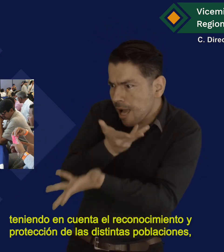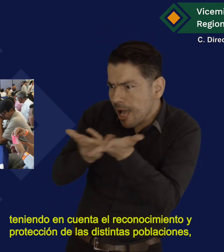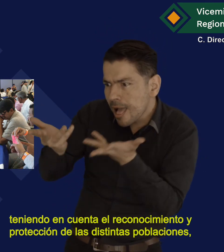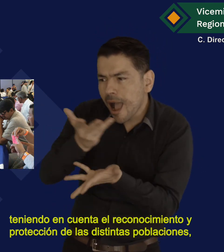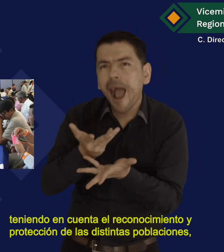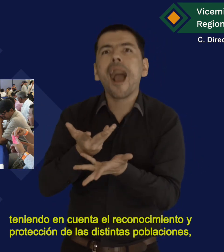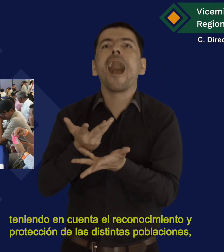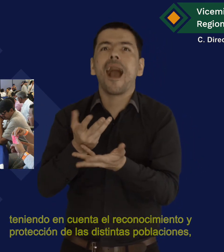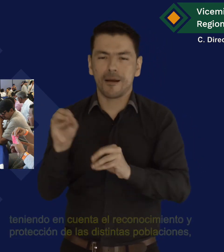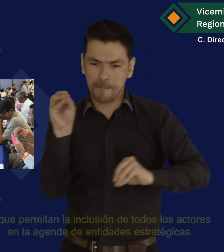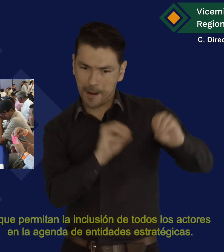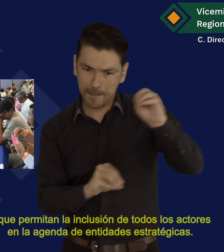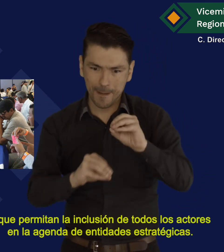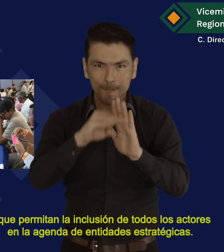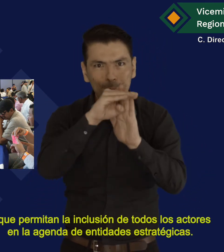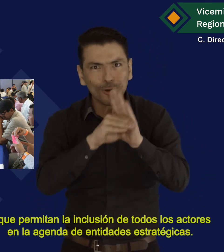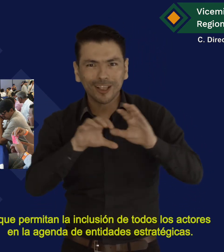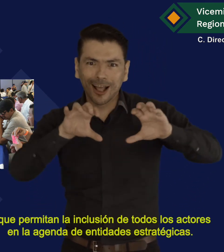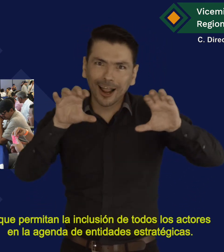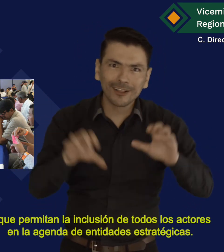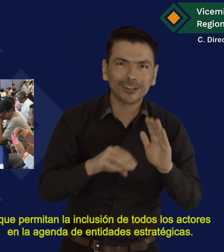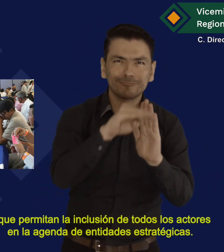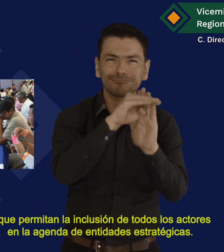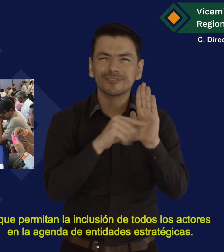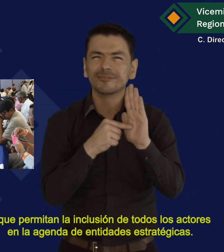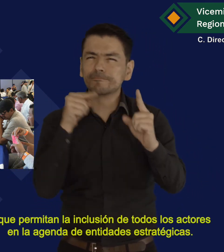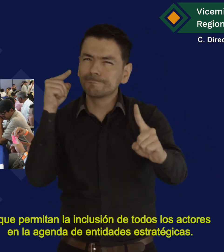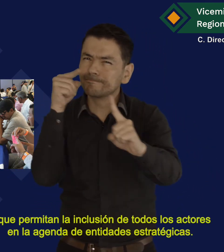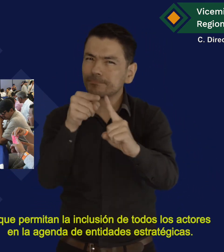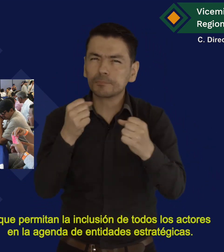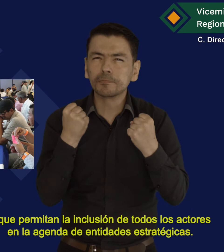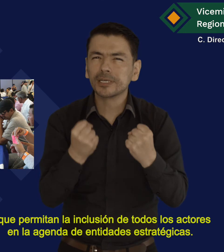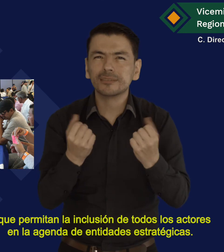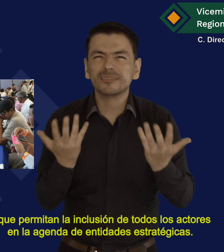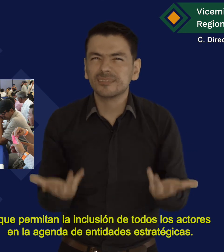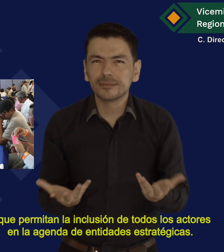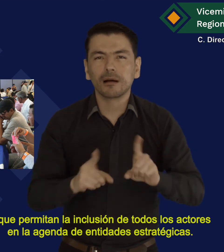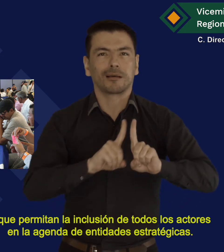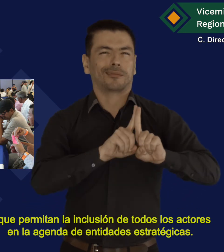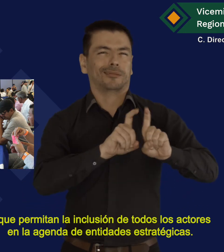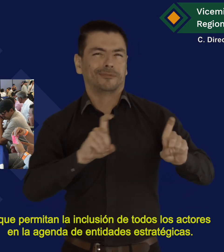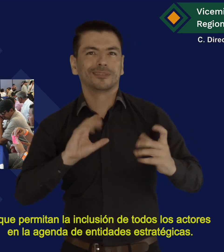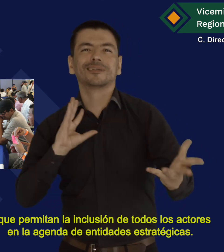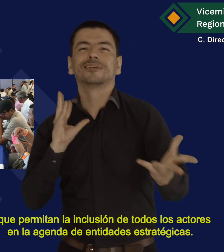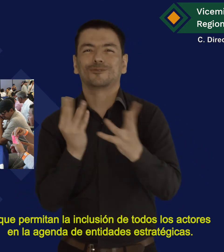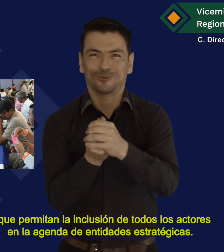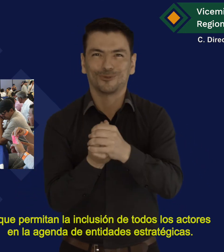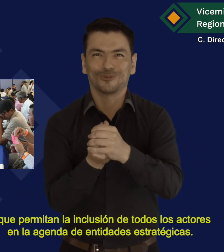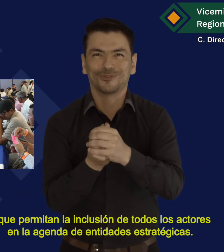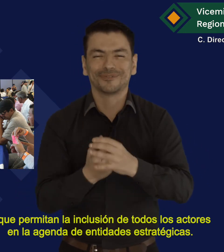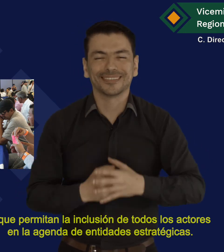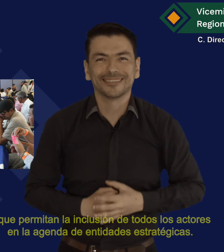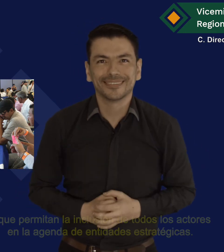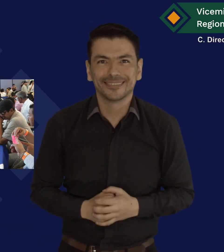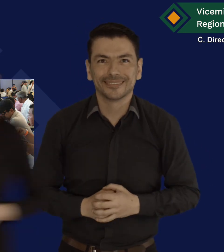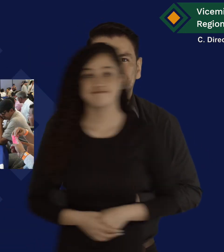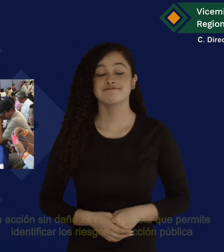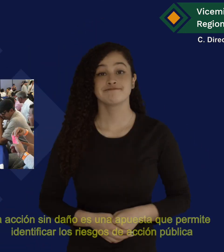que permitan la inclusión de todos los actores en la agenda de entidades estratégicas